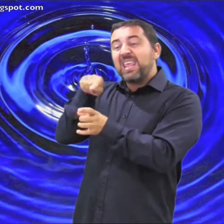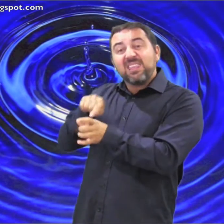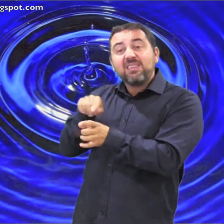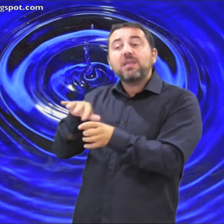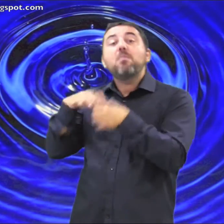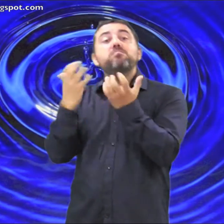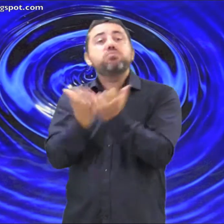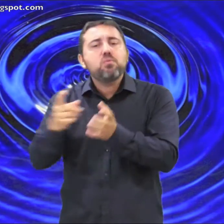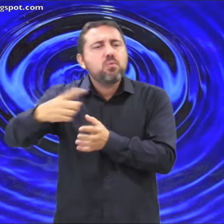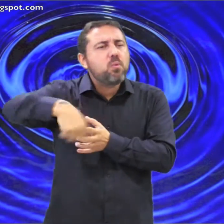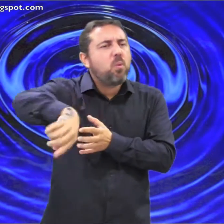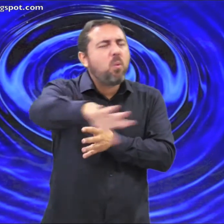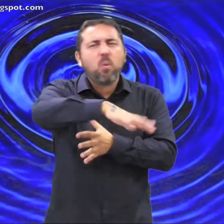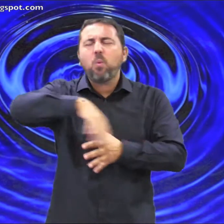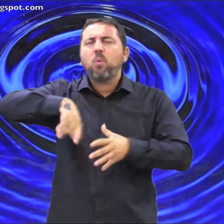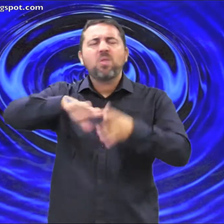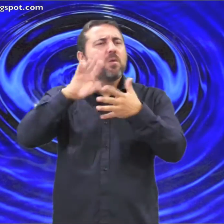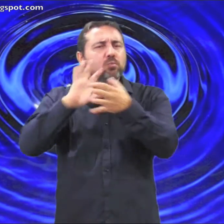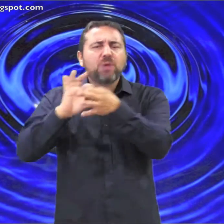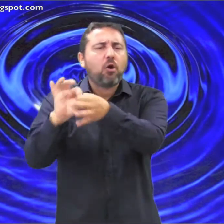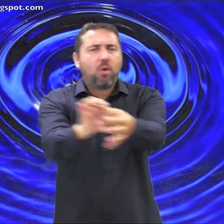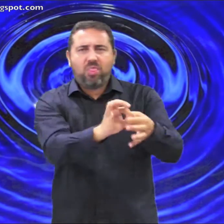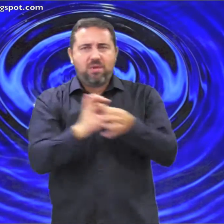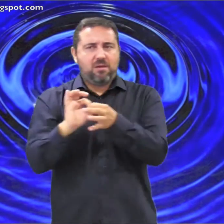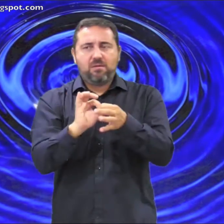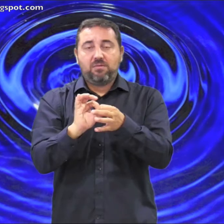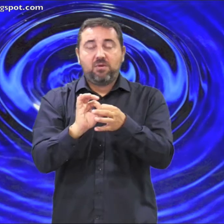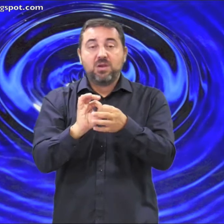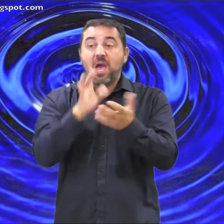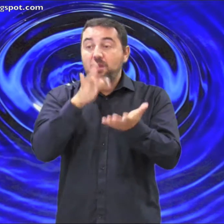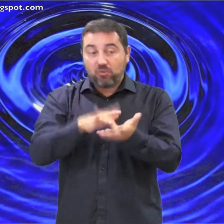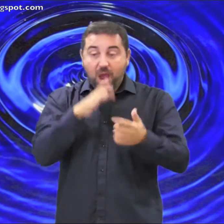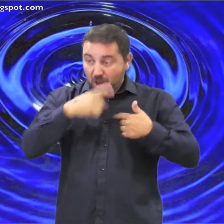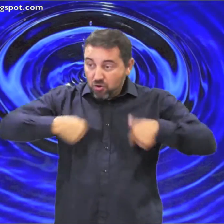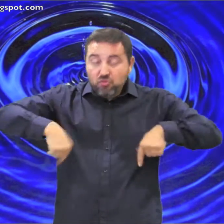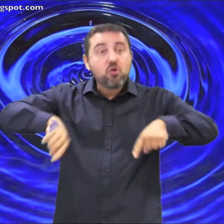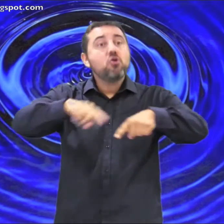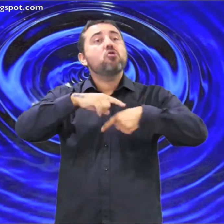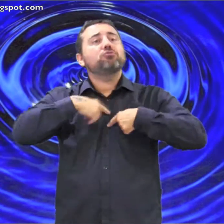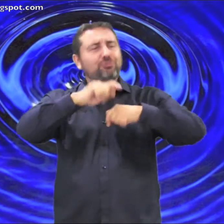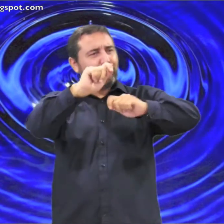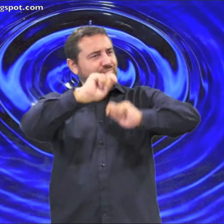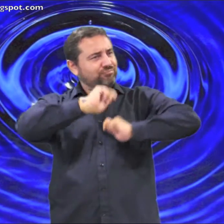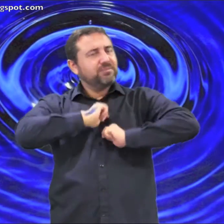al mundo consigo y ha puesto nosotros el mensaje de la